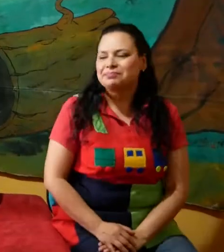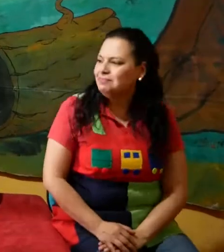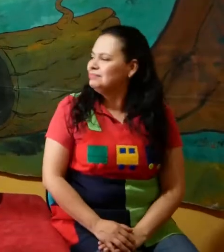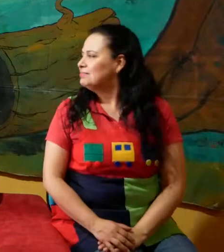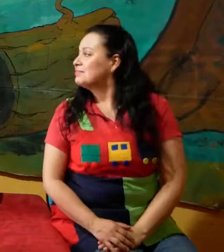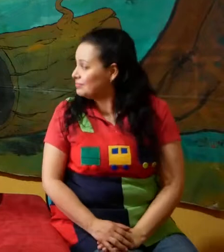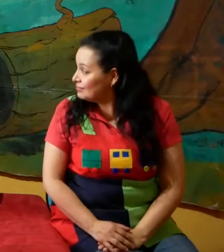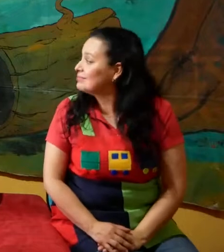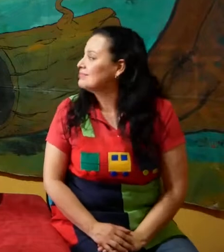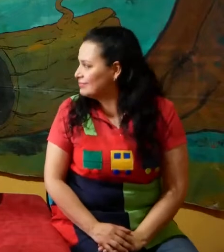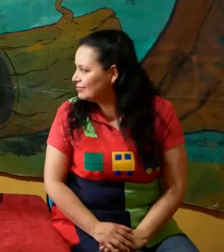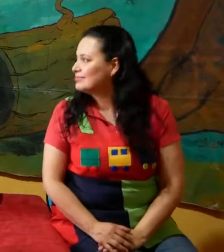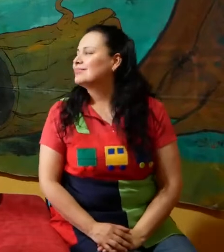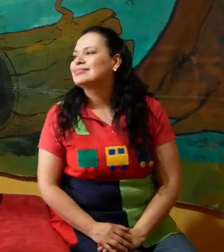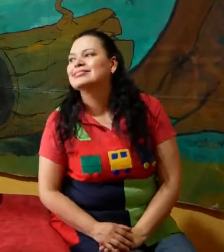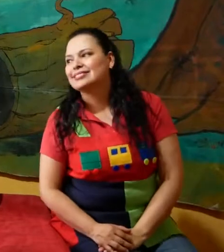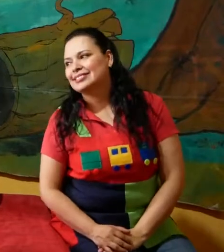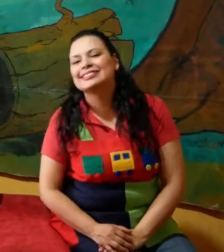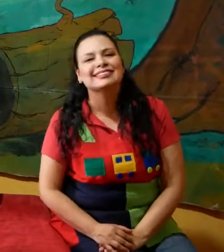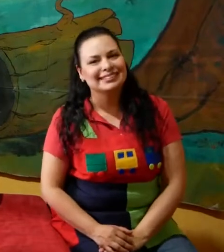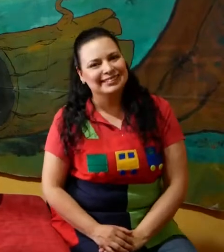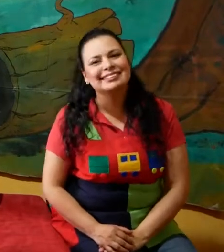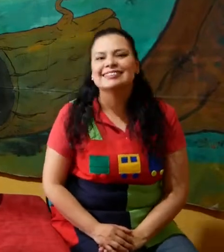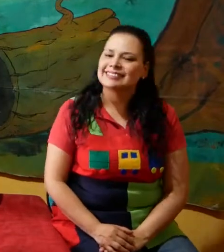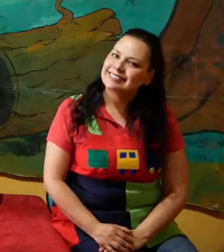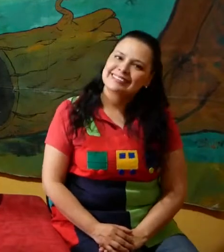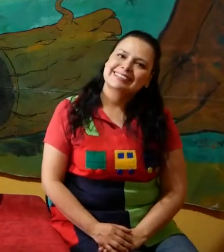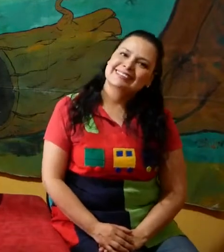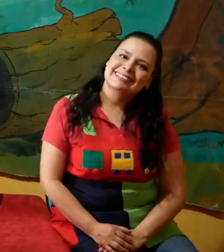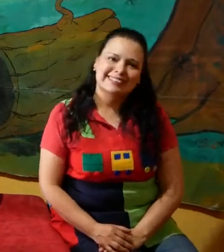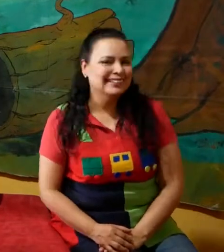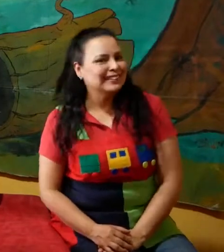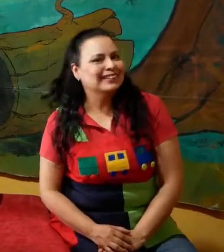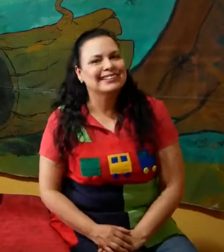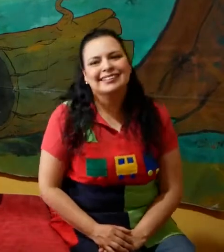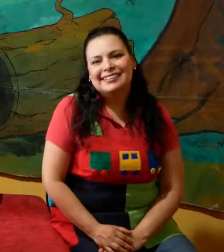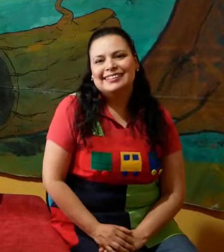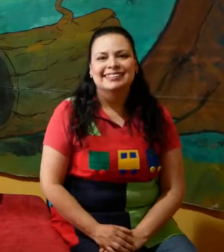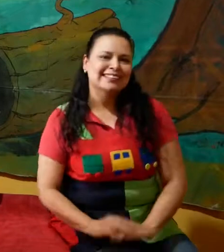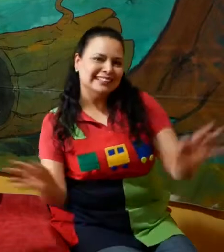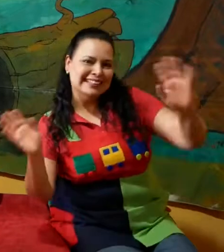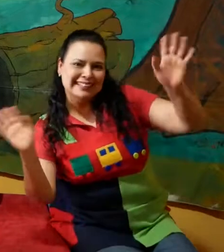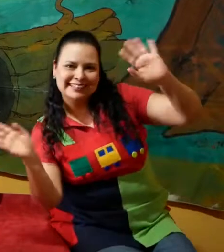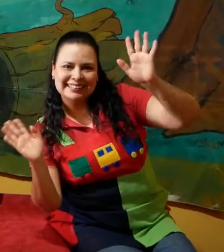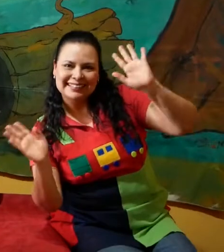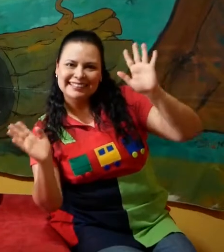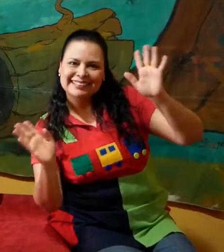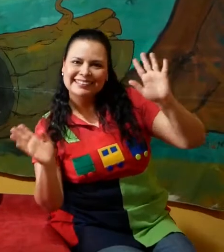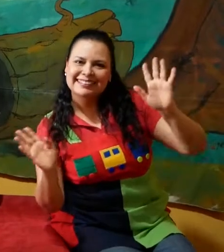siempre bien tus manitas Y cantar esta canción ¡Hasta luego amigos!